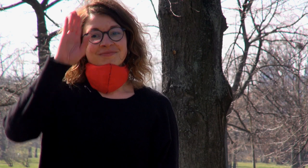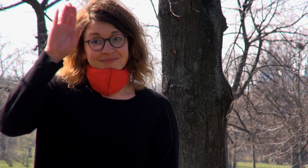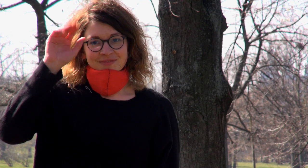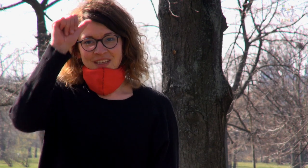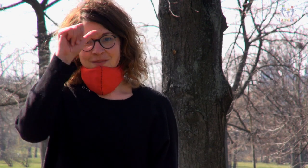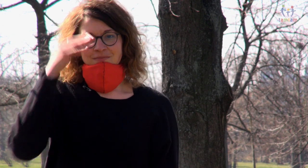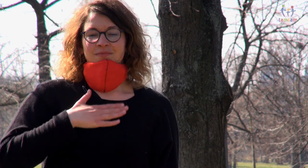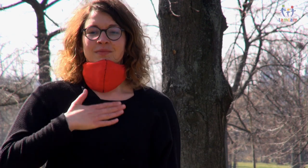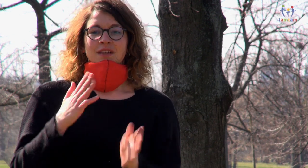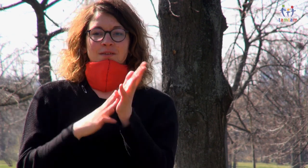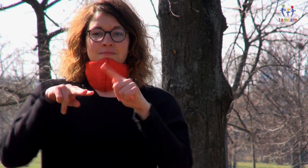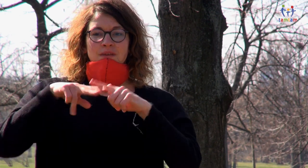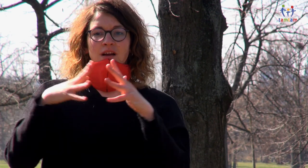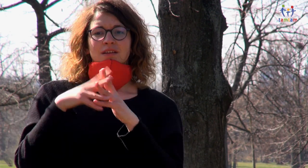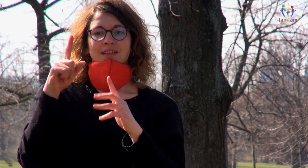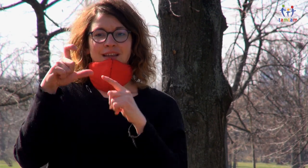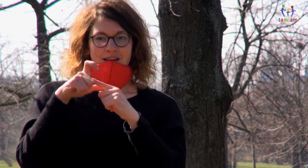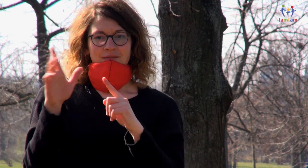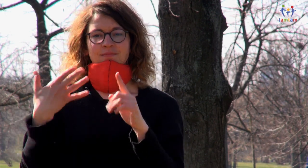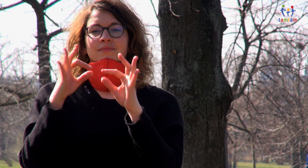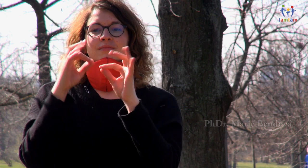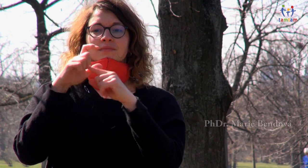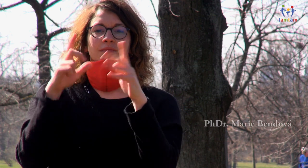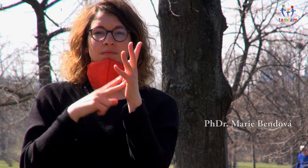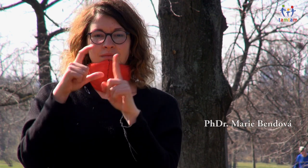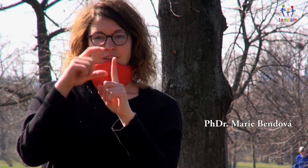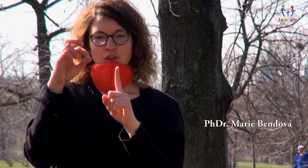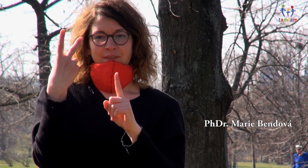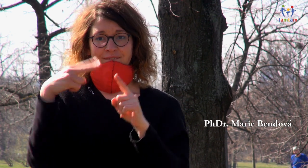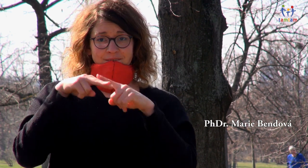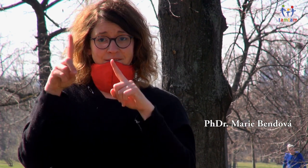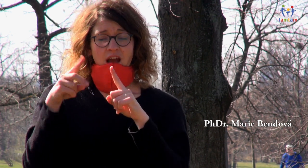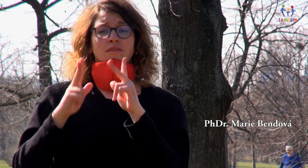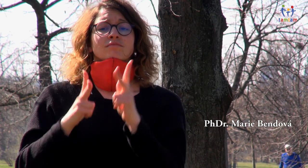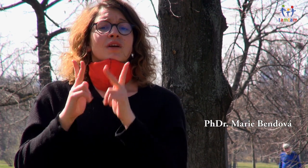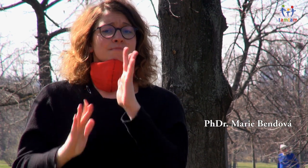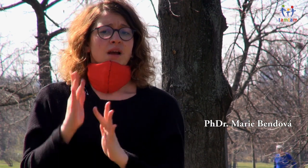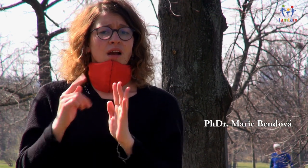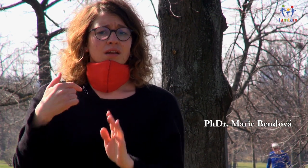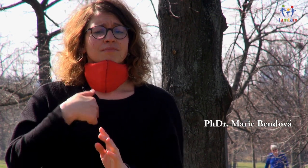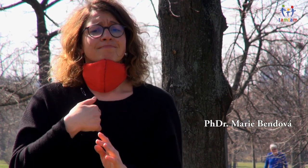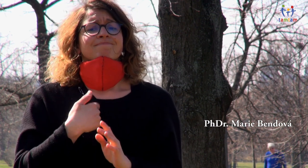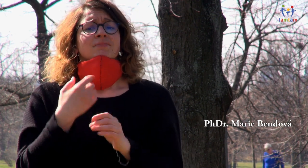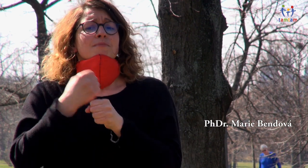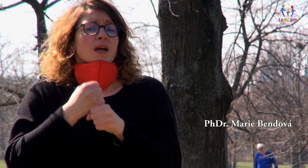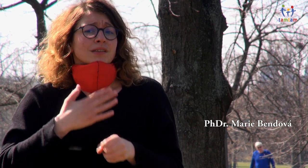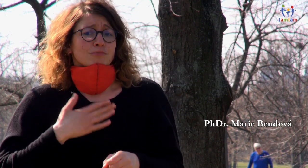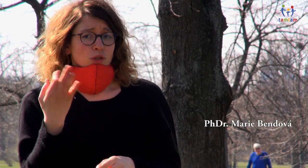Dobrý den, jmenuji se Marie Bendová, tak to vypadá moje znakové jméno a